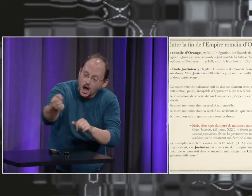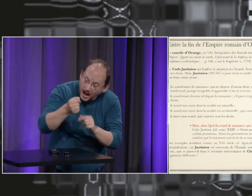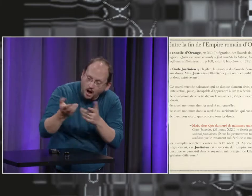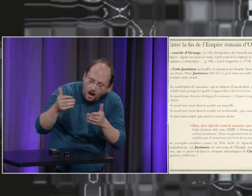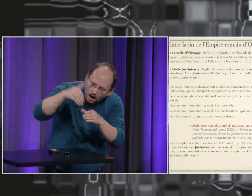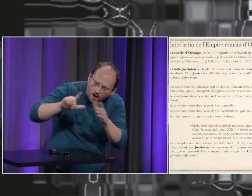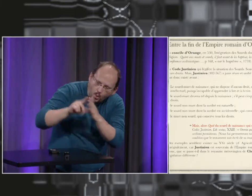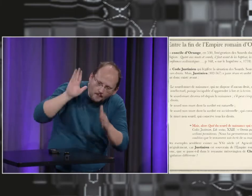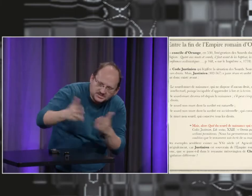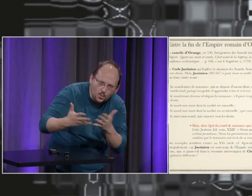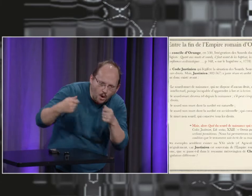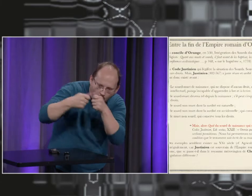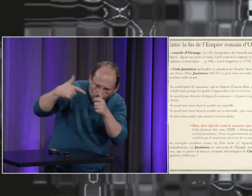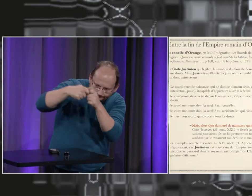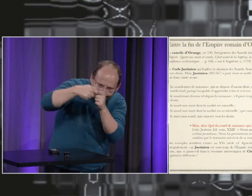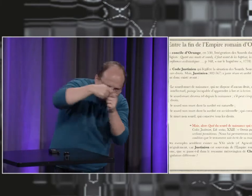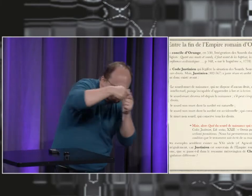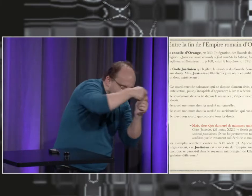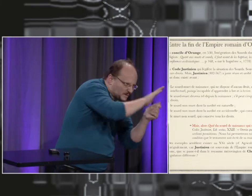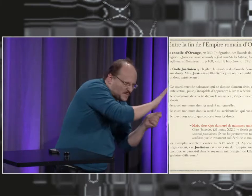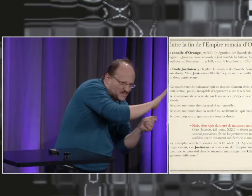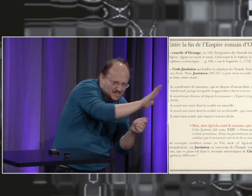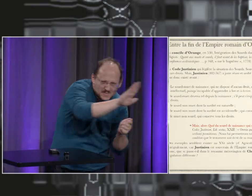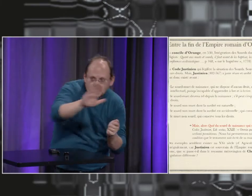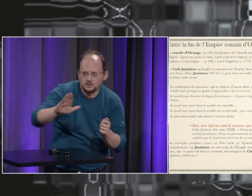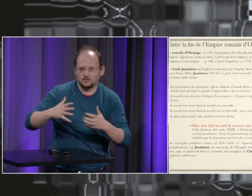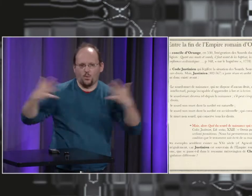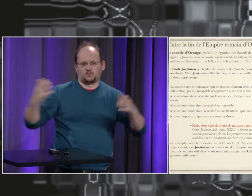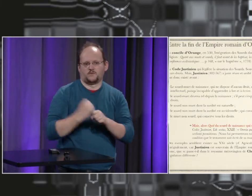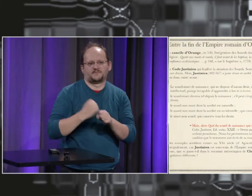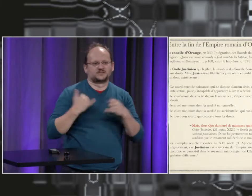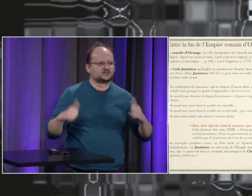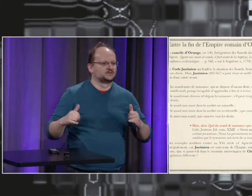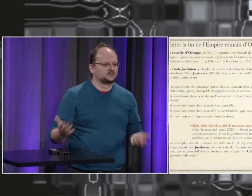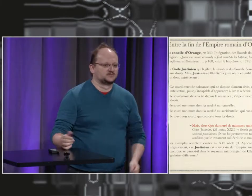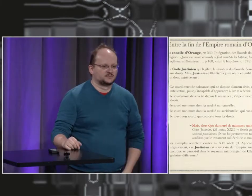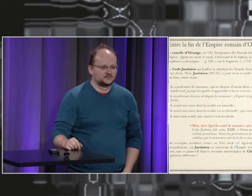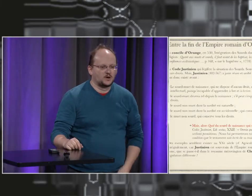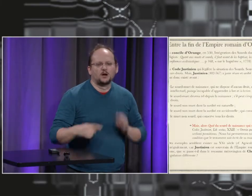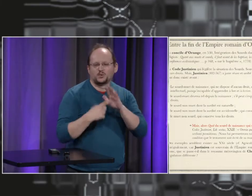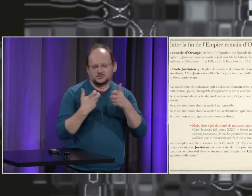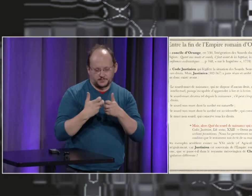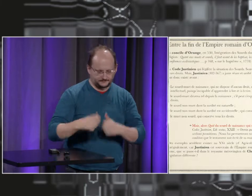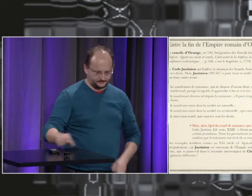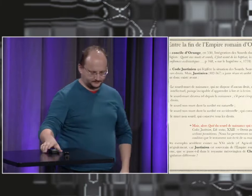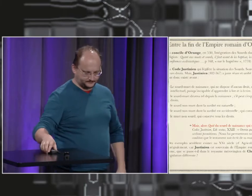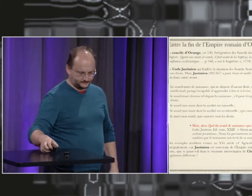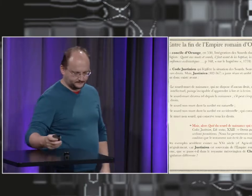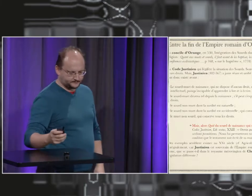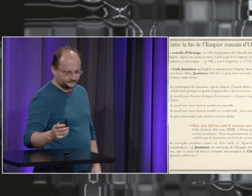enquêter dans chaque province sur chaque texte pour savoir quelles étaient les lois les règles qui légiféraient qui étaient en fonction à ce moment